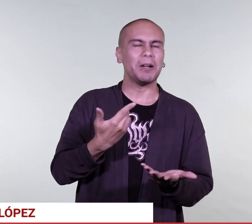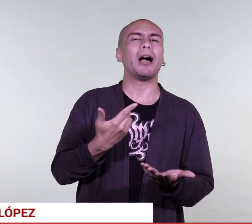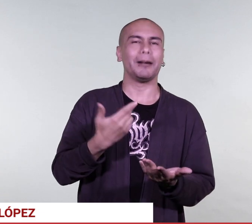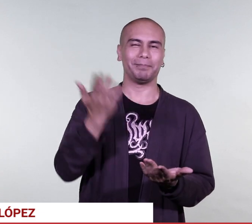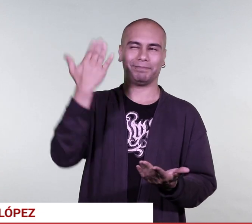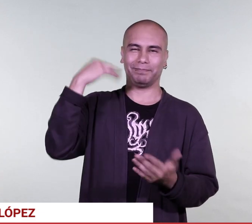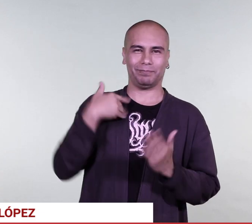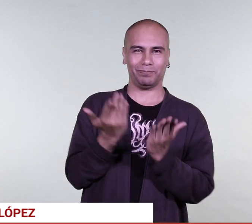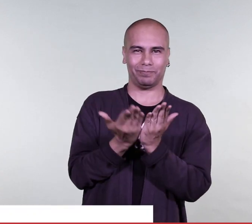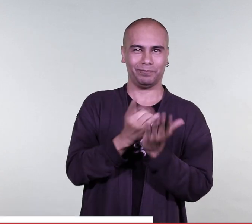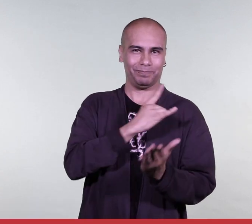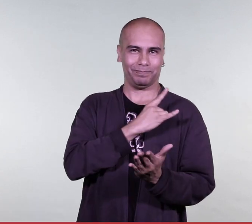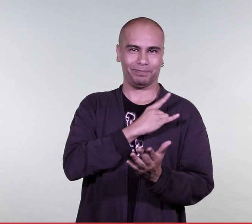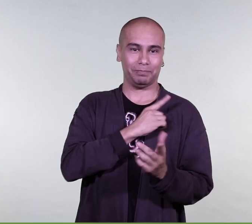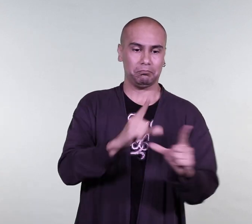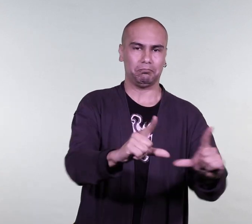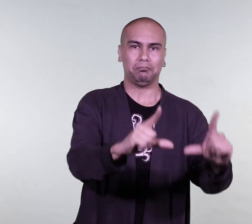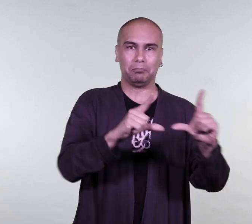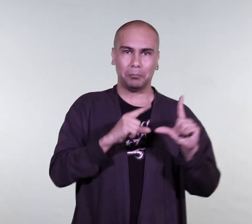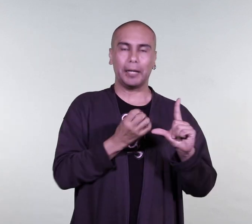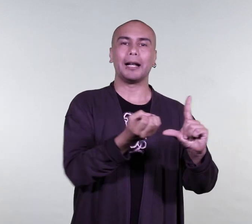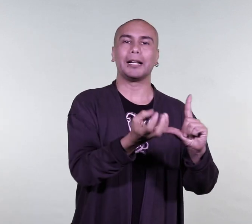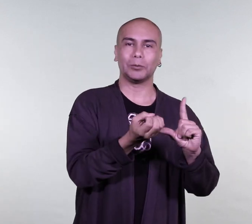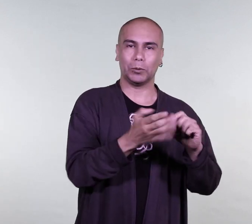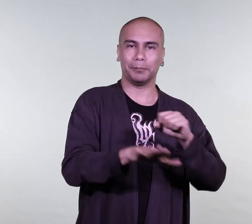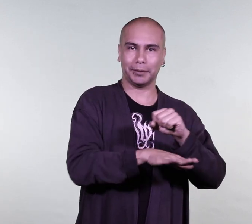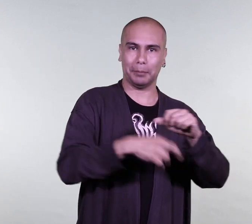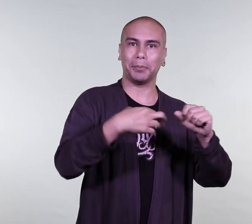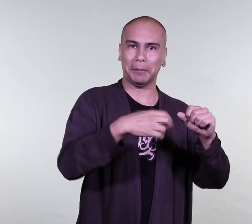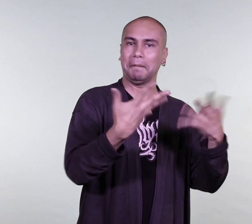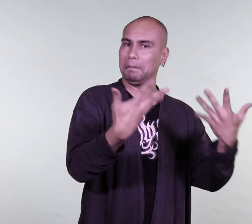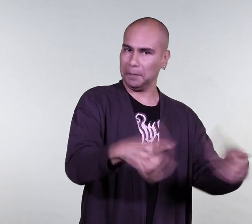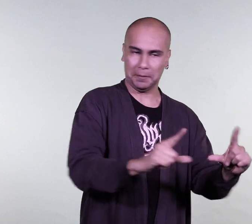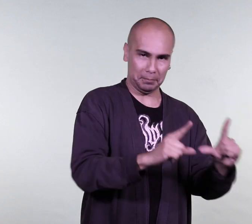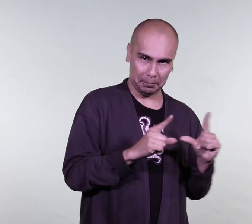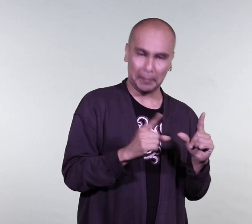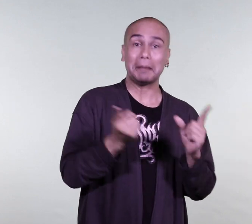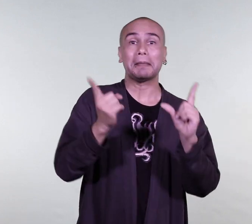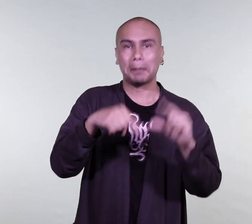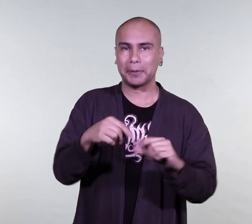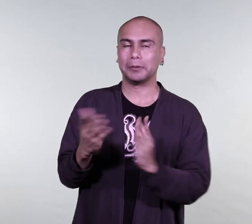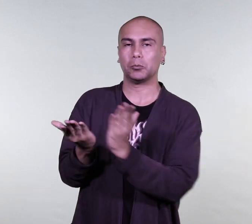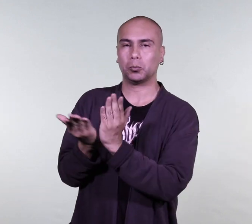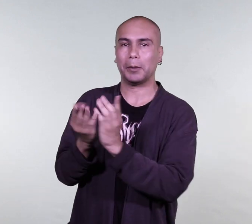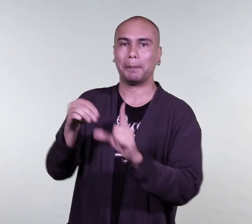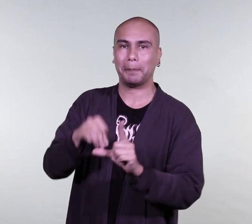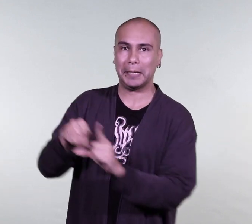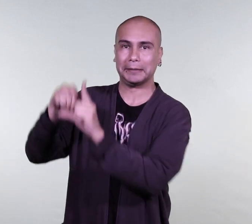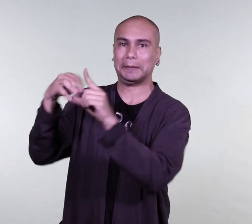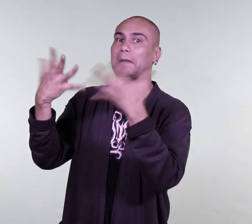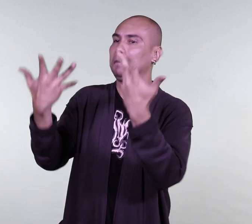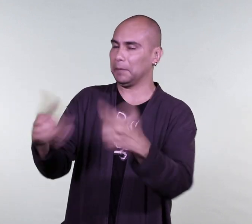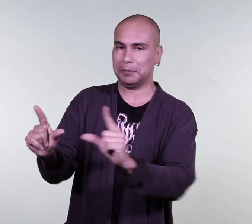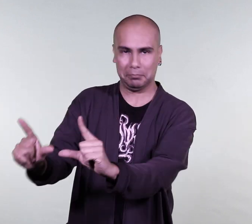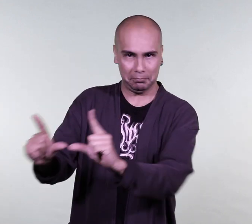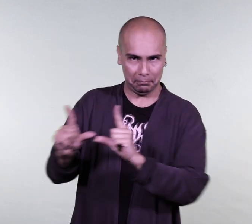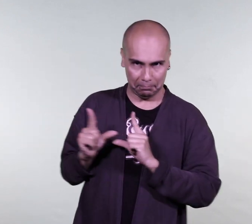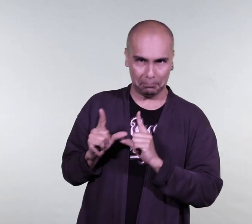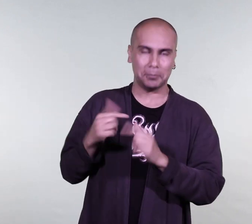Soy profesional, licenciado en educación básica y además tengo una maestría en educación. Soy en ese